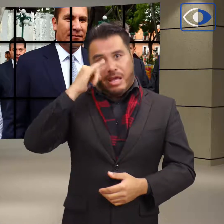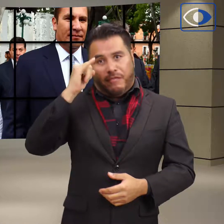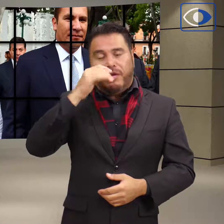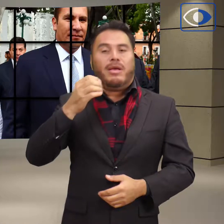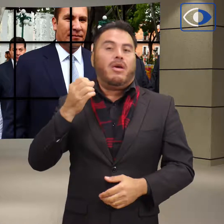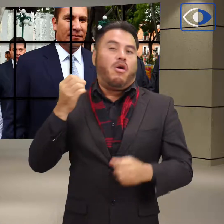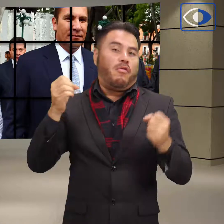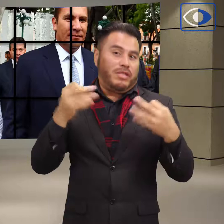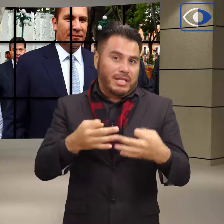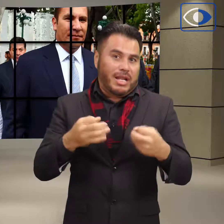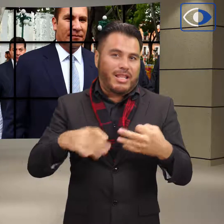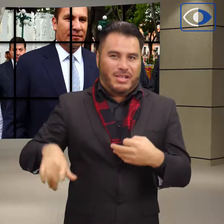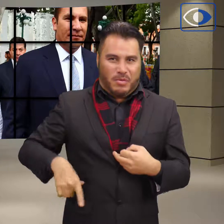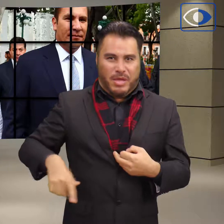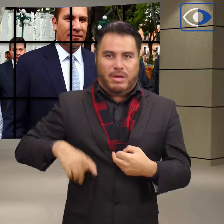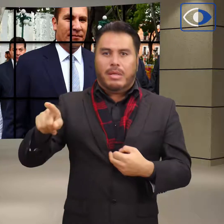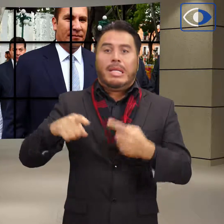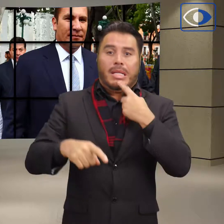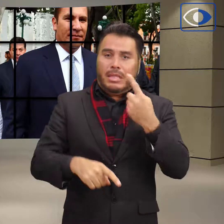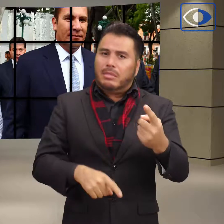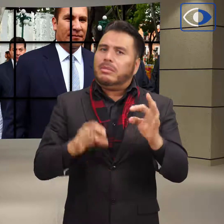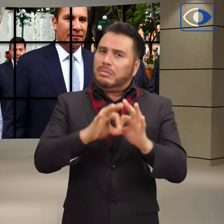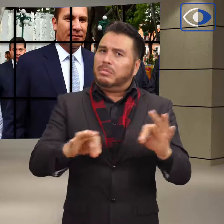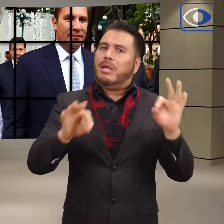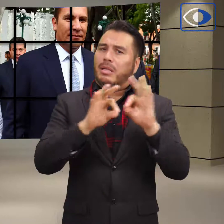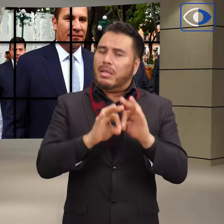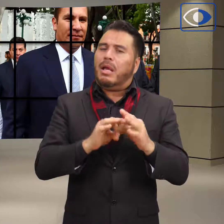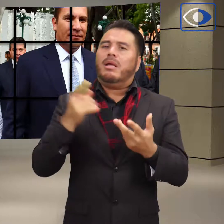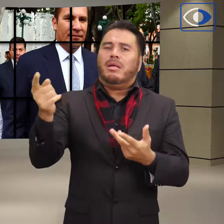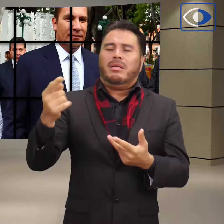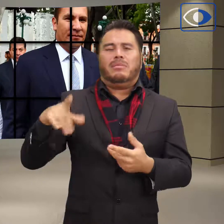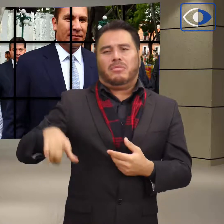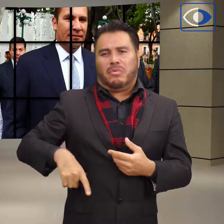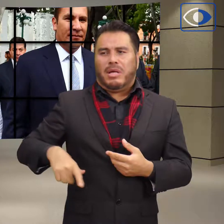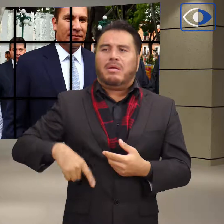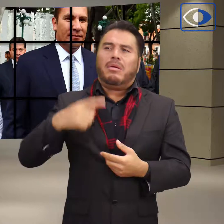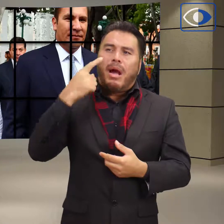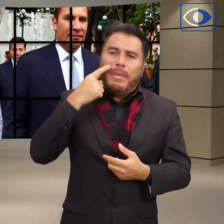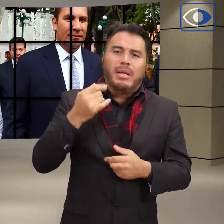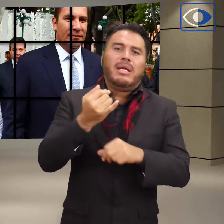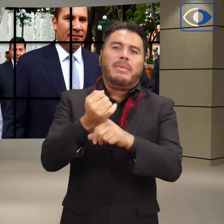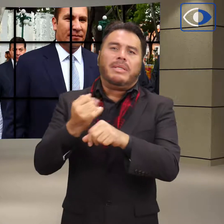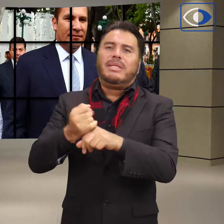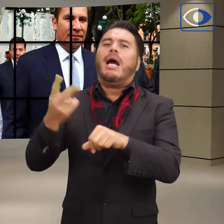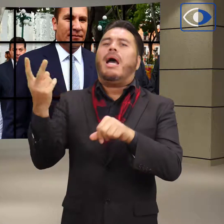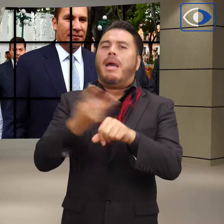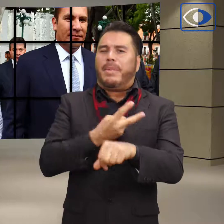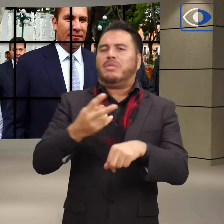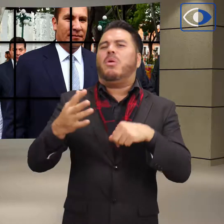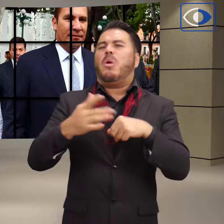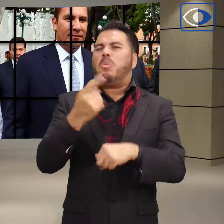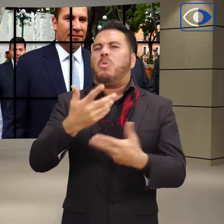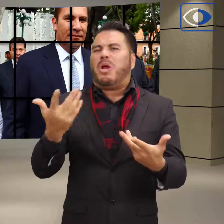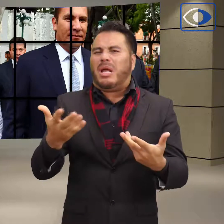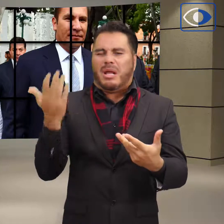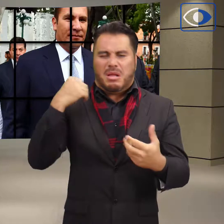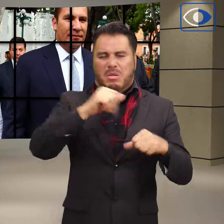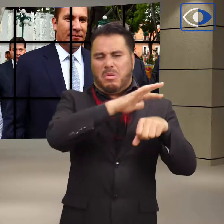que las autoridades competentes ofrezcan resultados de las investigaciones sin que quede en duda sobre qué pasó con la aeronave que se